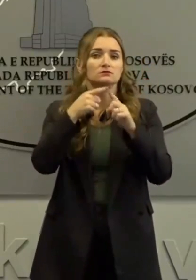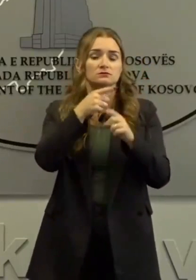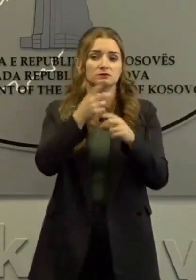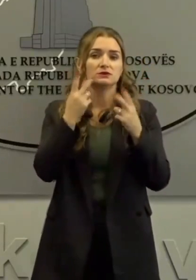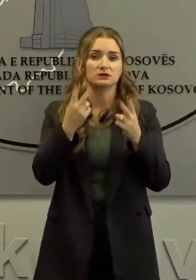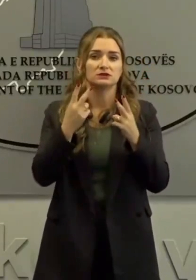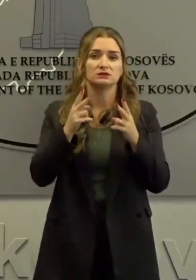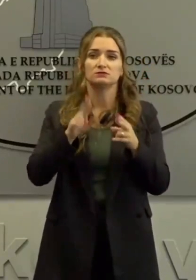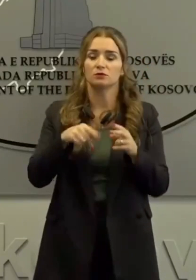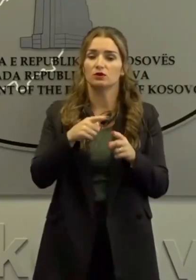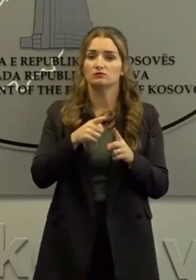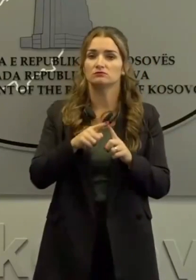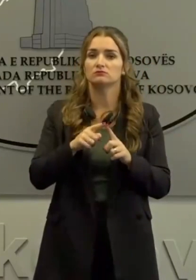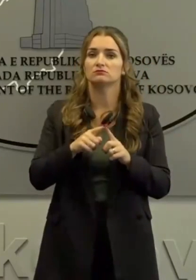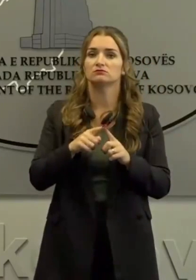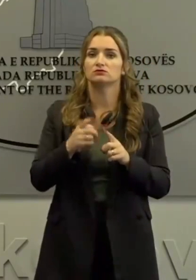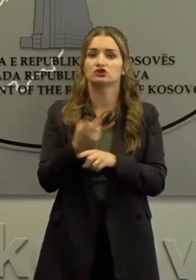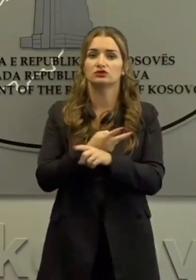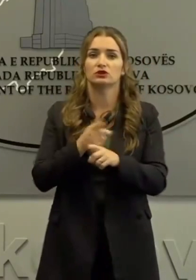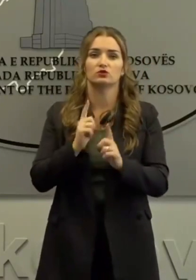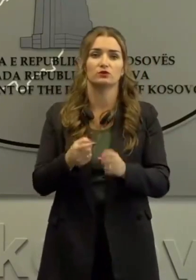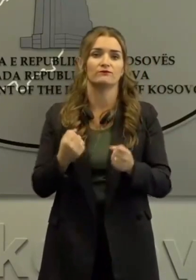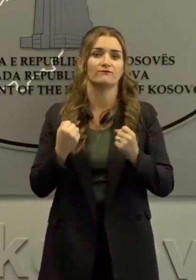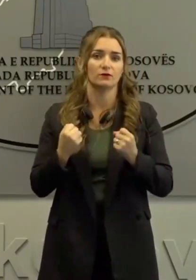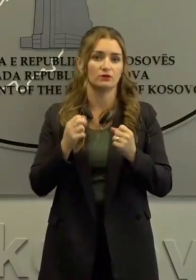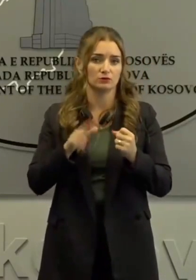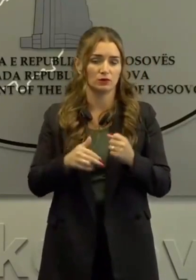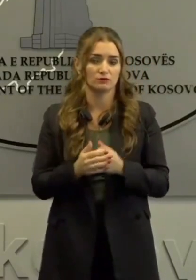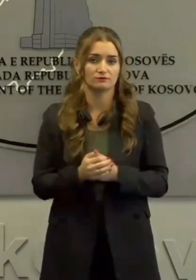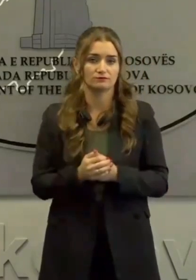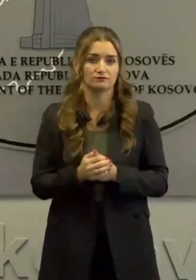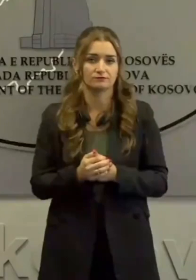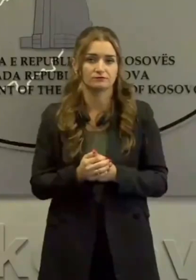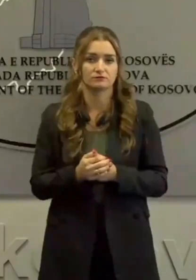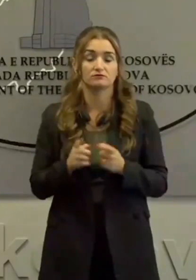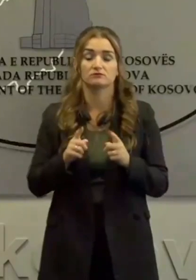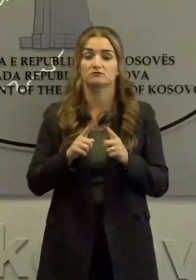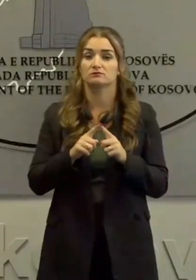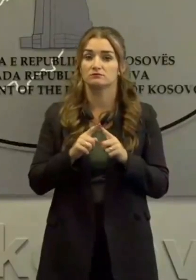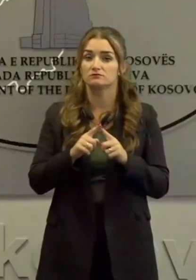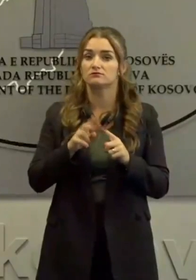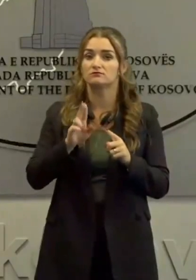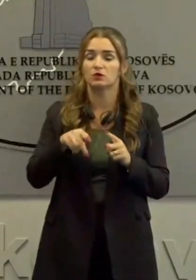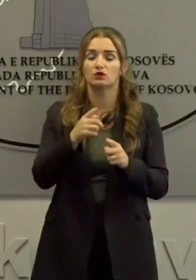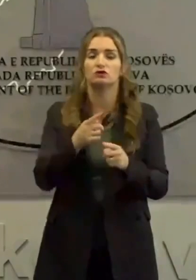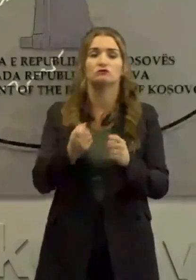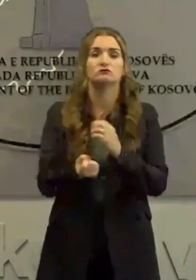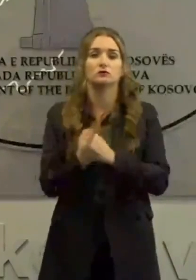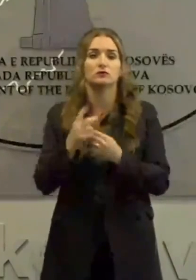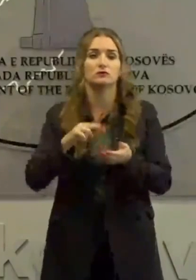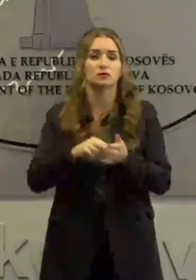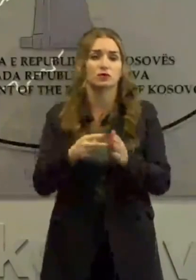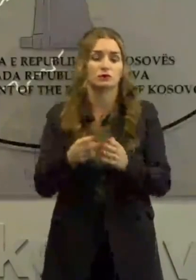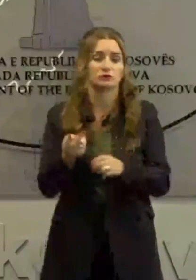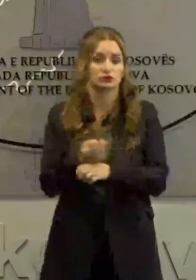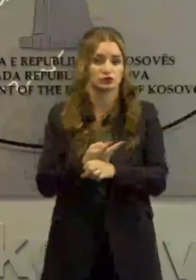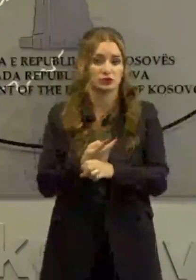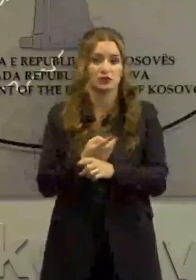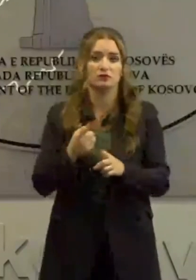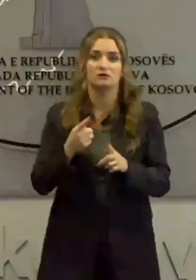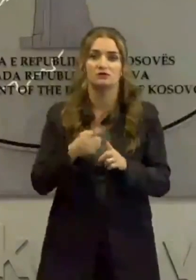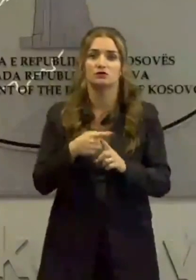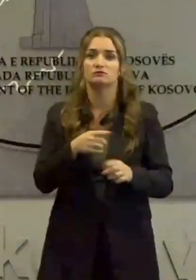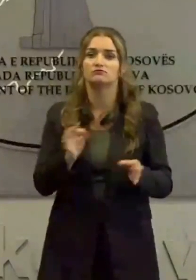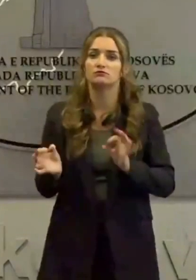ndërtimin e një qëndrojshmërie komtare dhe që janë funksionimi shtetëror në rast të krizave, organizimi shtetëror